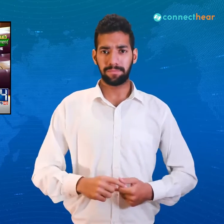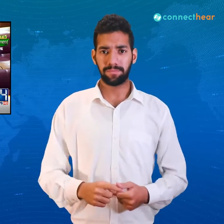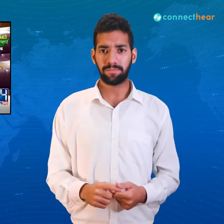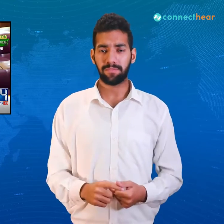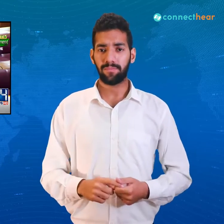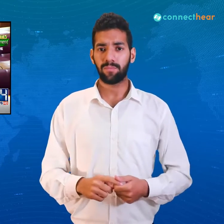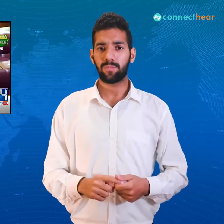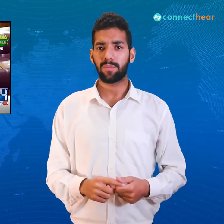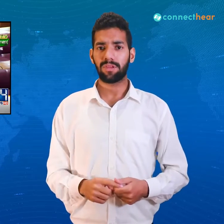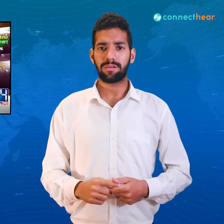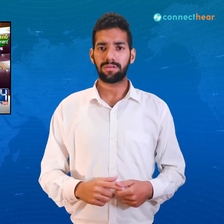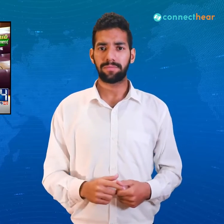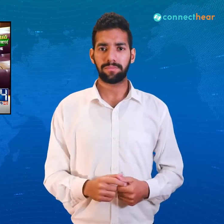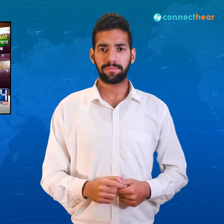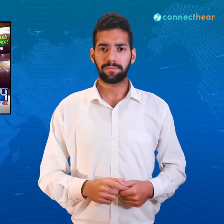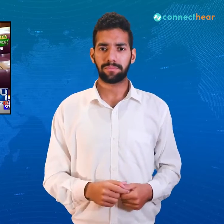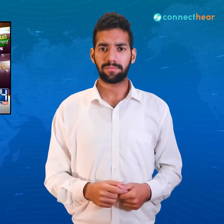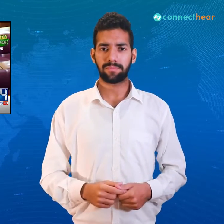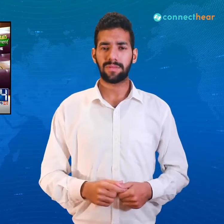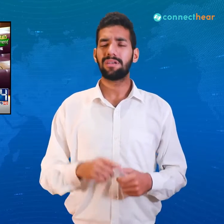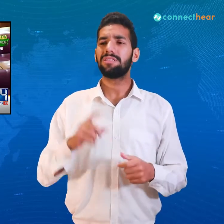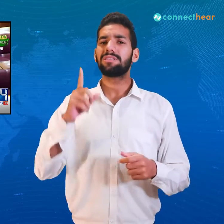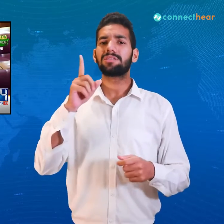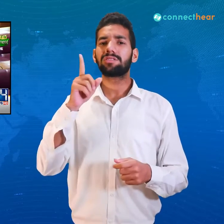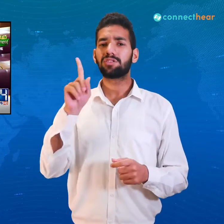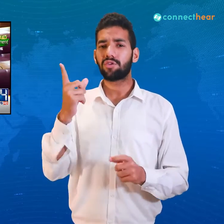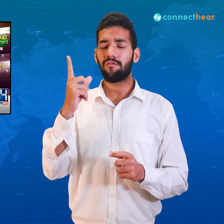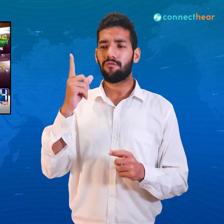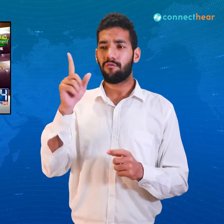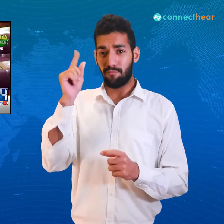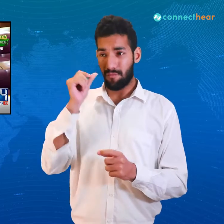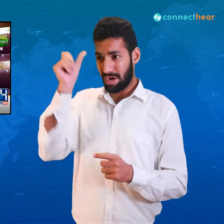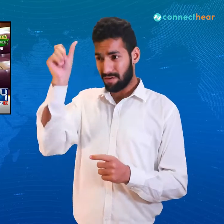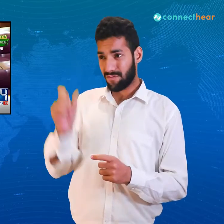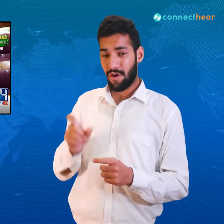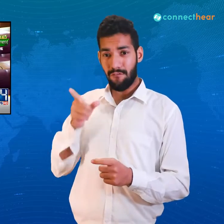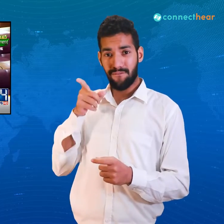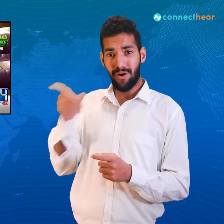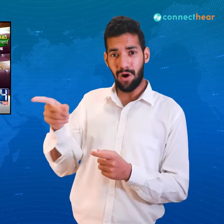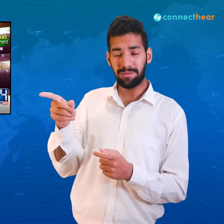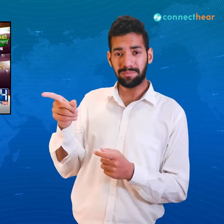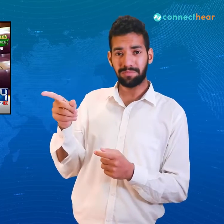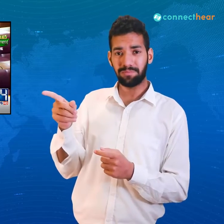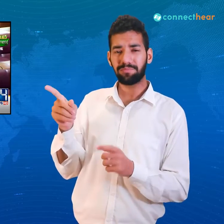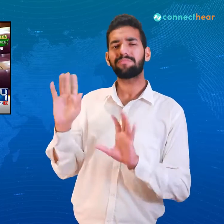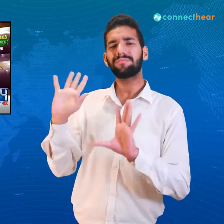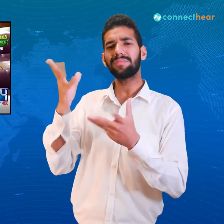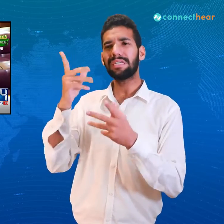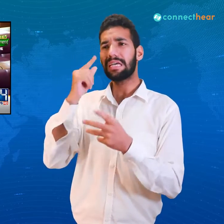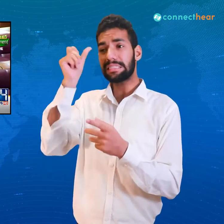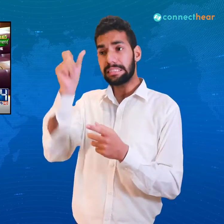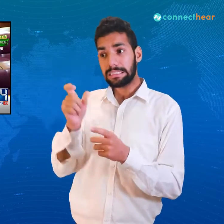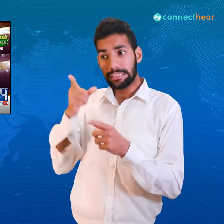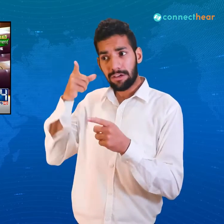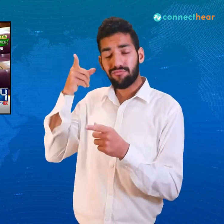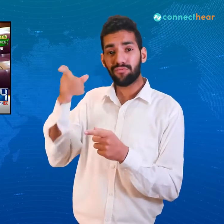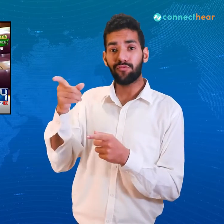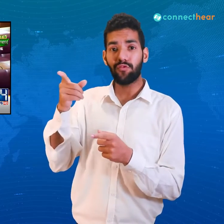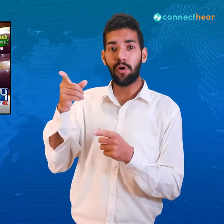تاریخ ان کے لیے بھی چھوڑے جا رہی ہے کہ جس شخص جس مرد حور جس مرد